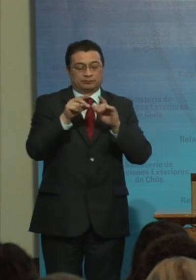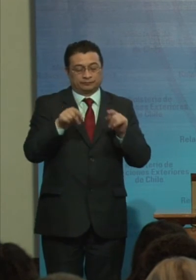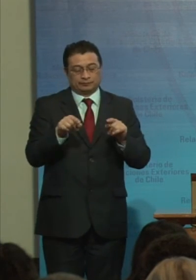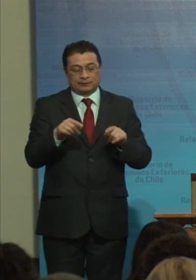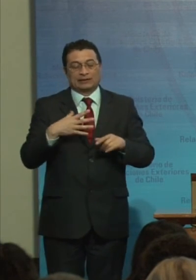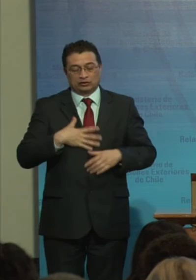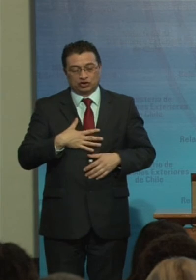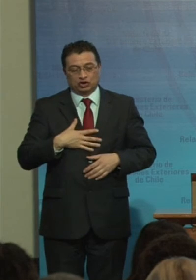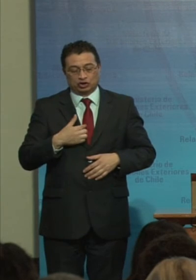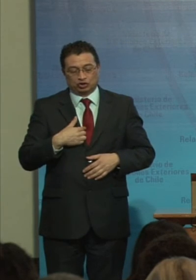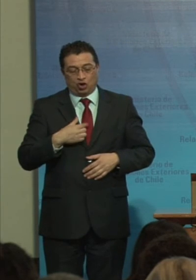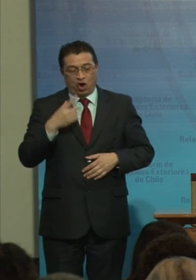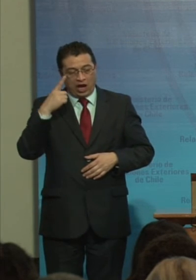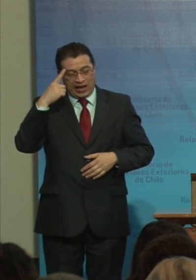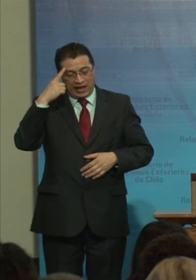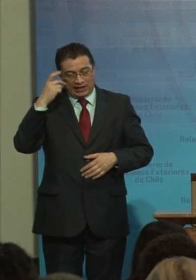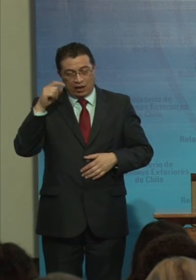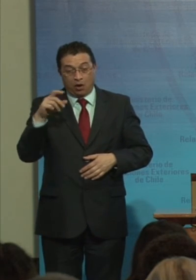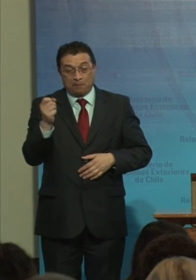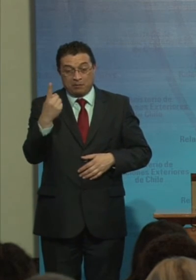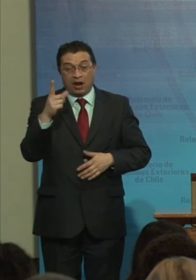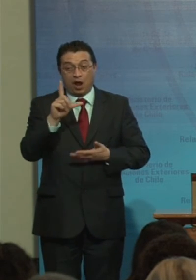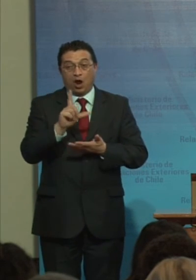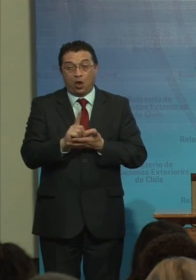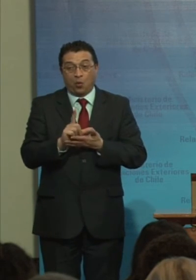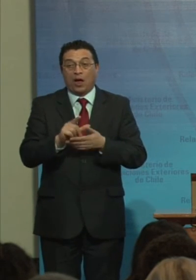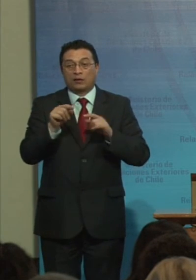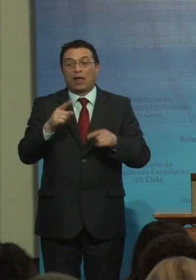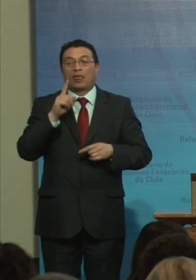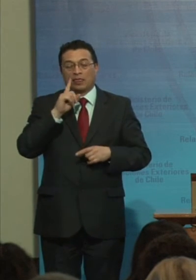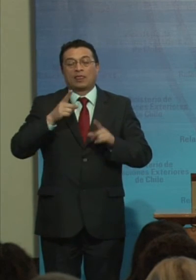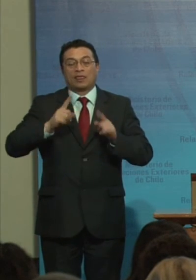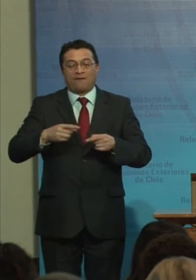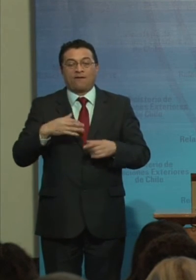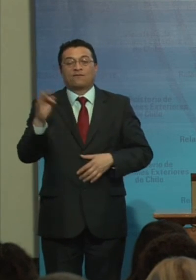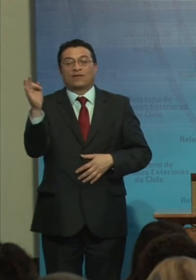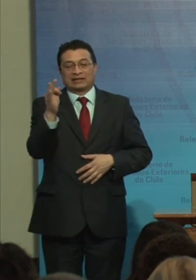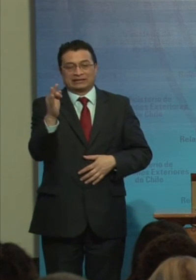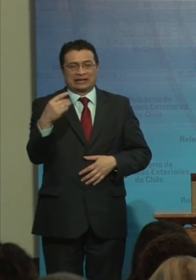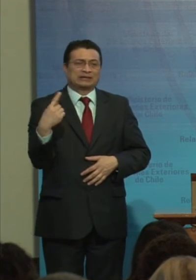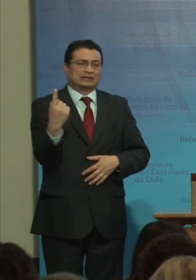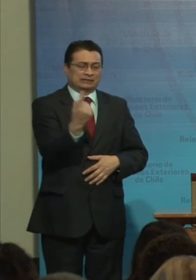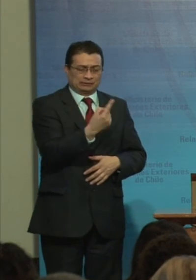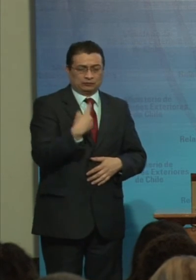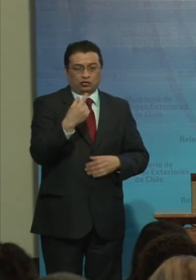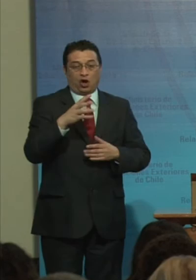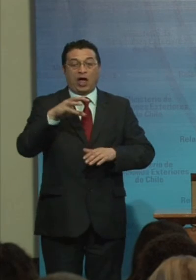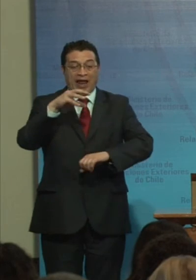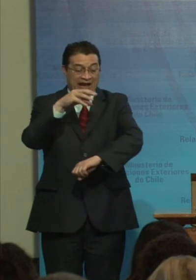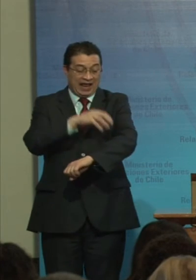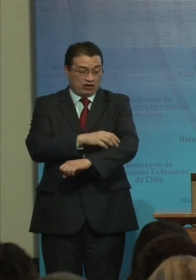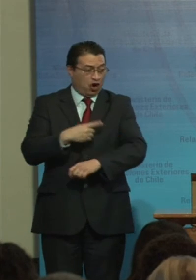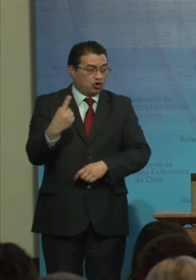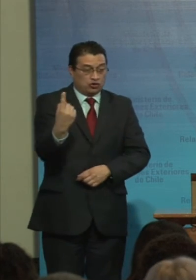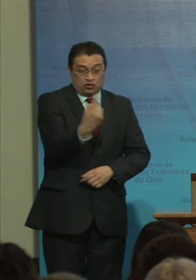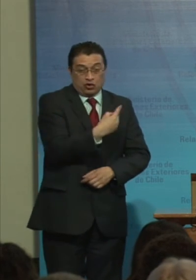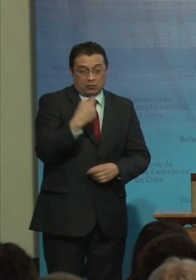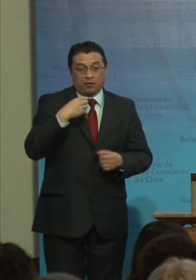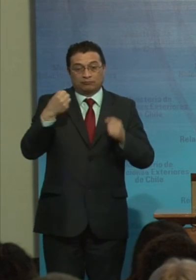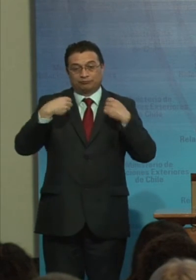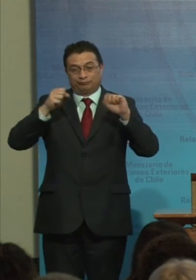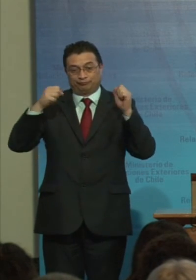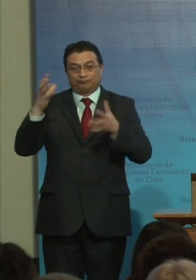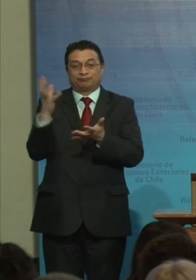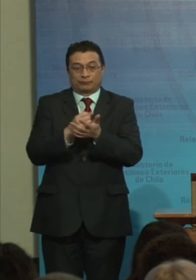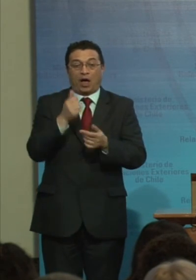Así que yo creo Que en primer lugar Hay que felicitarnos Aplaudirnos A nivel regional Por los logros Y ya sabemos